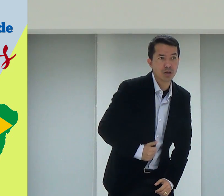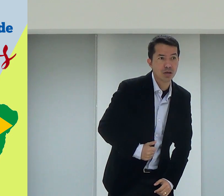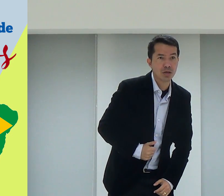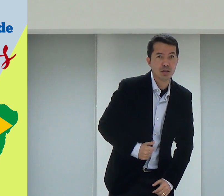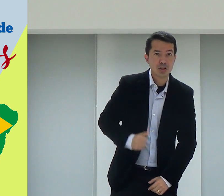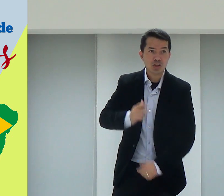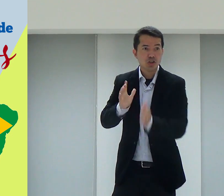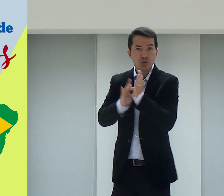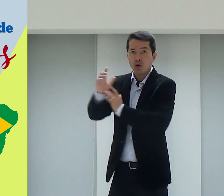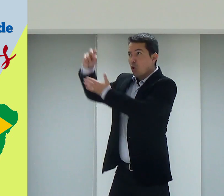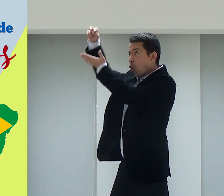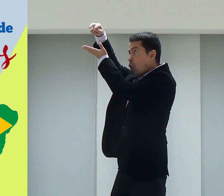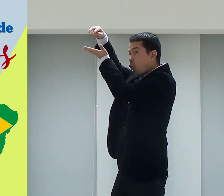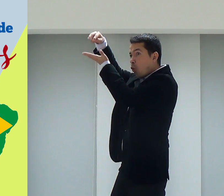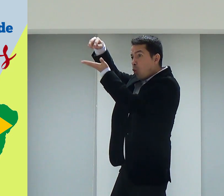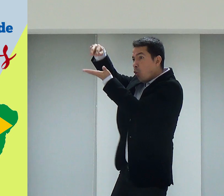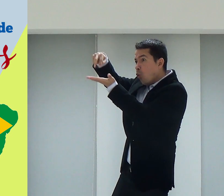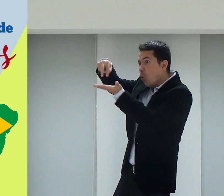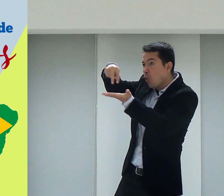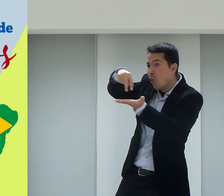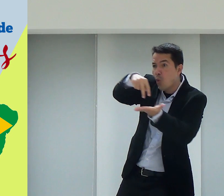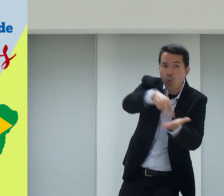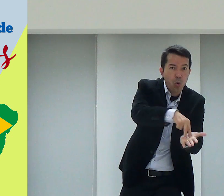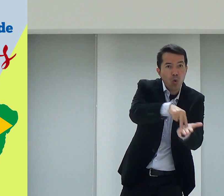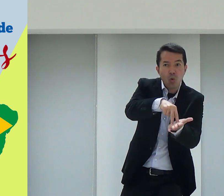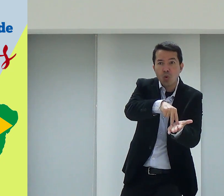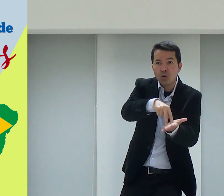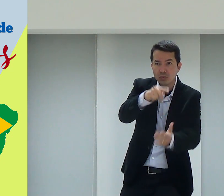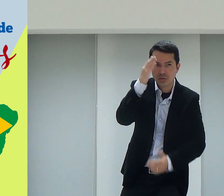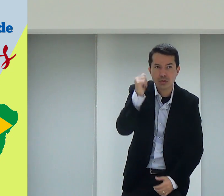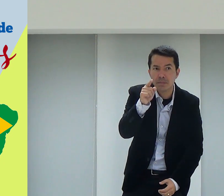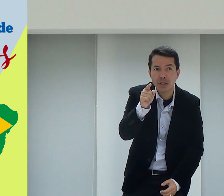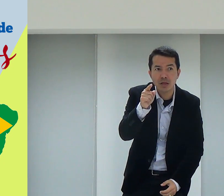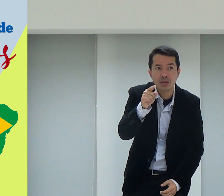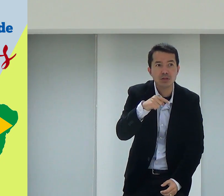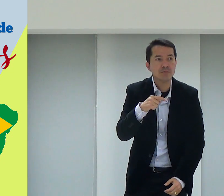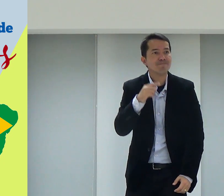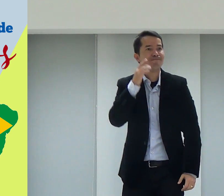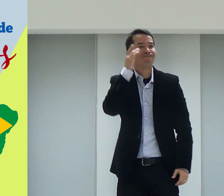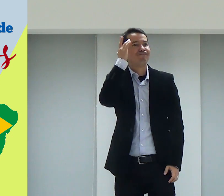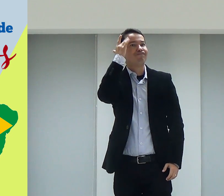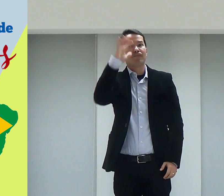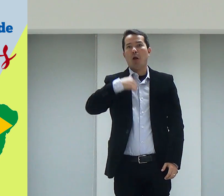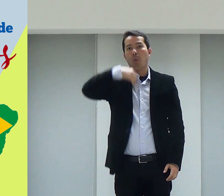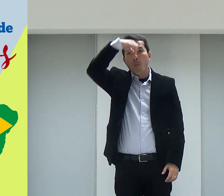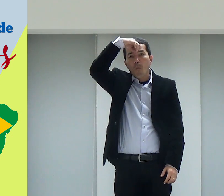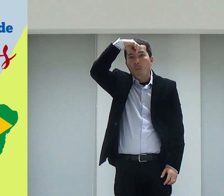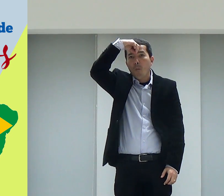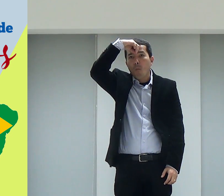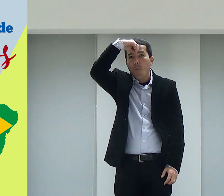Jesus vai voltar. Ah, Jesus, ele vai vir aqui. Vai buscar. Você sabe que dia vai ser? Você não sabe.